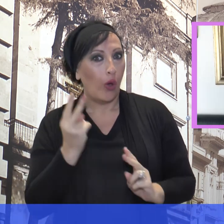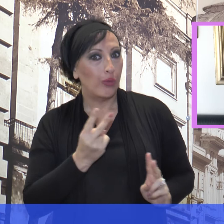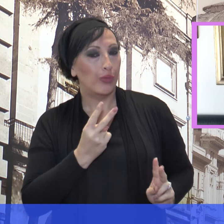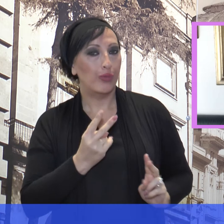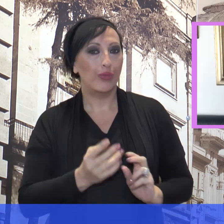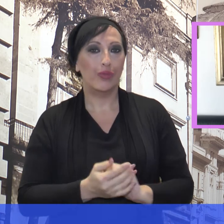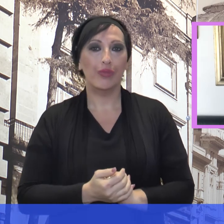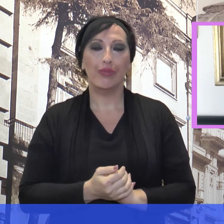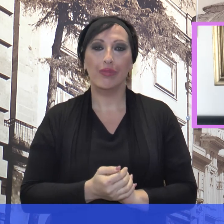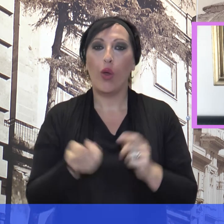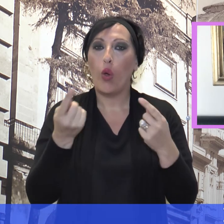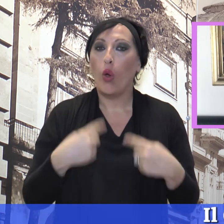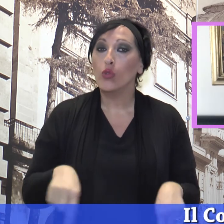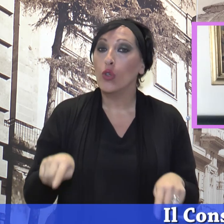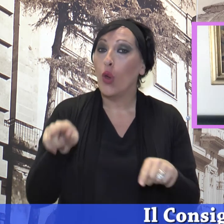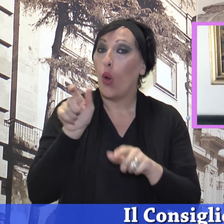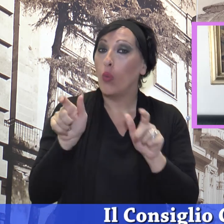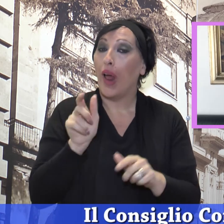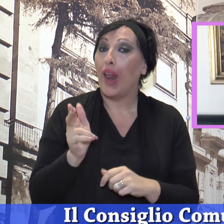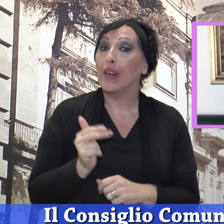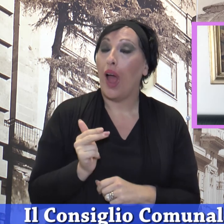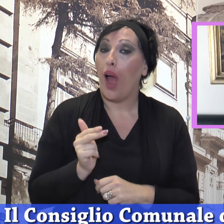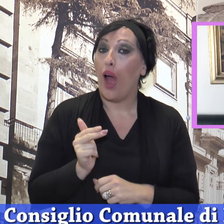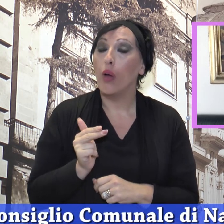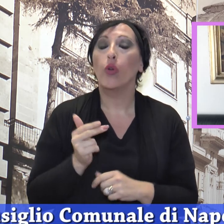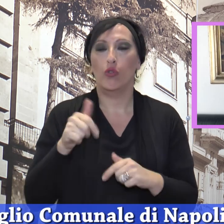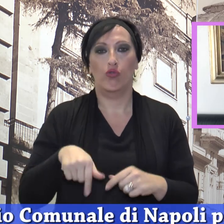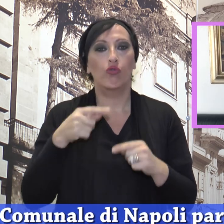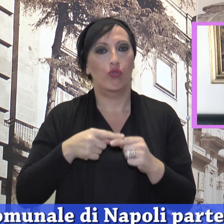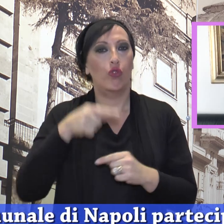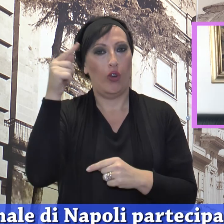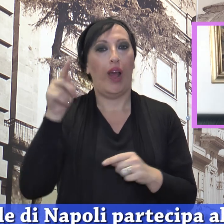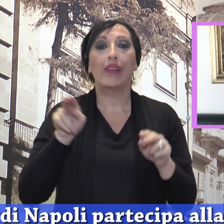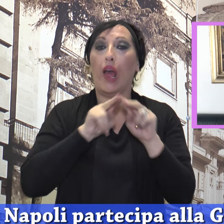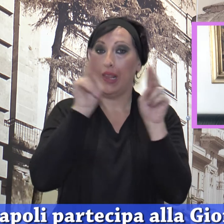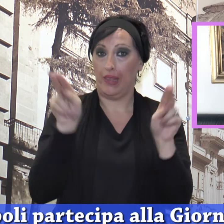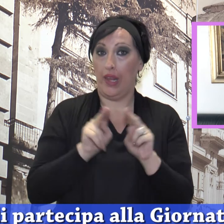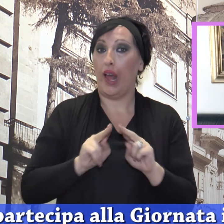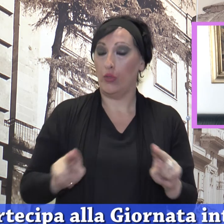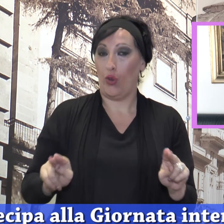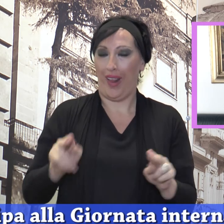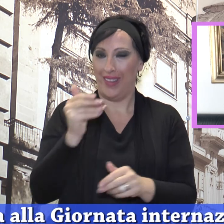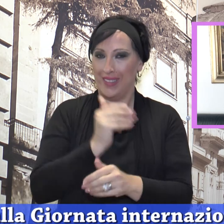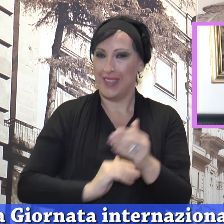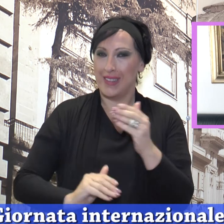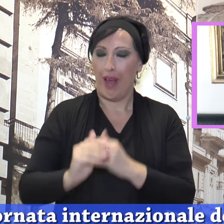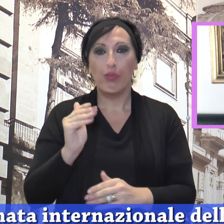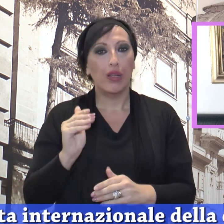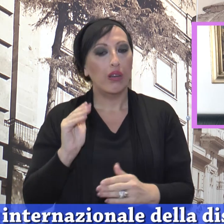Il Consiglio Comunale di Napoli partecipa alla giornata internazionale della disabilità